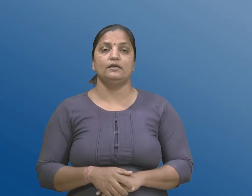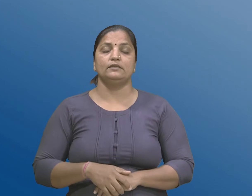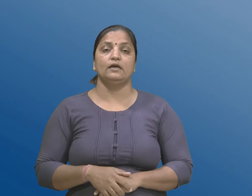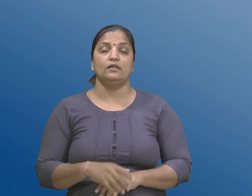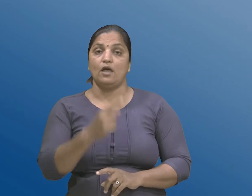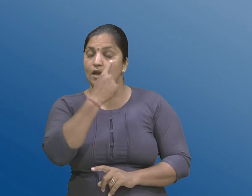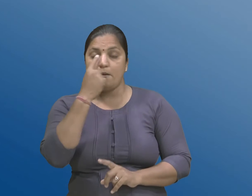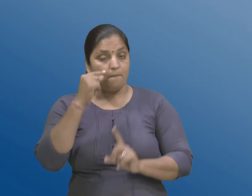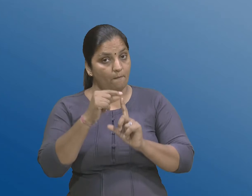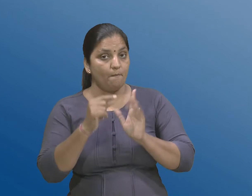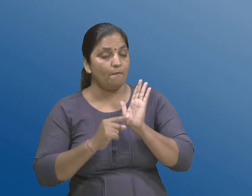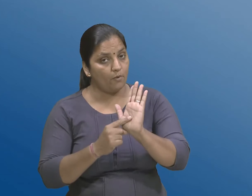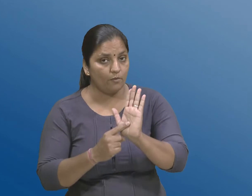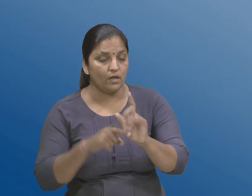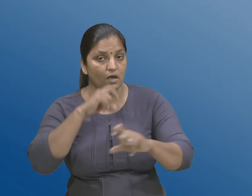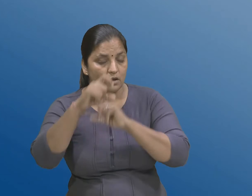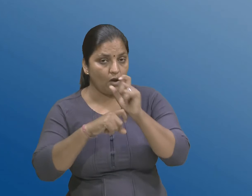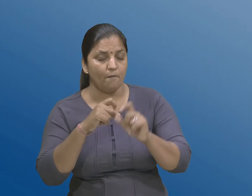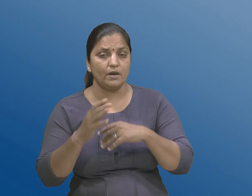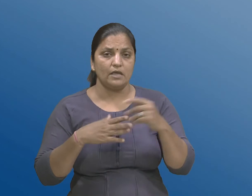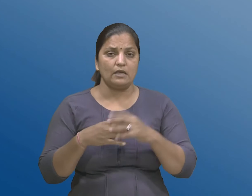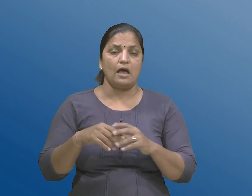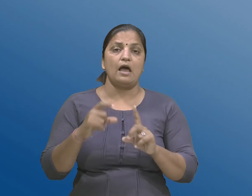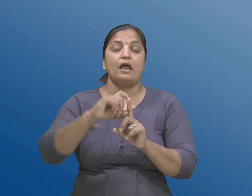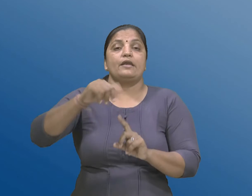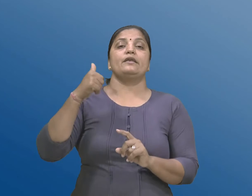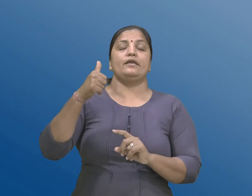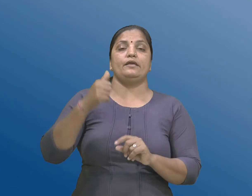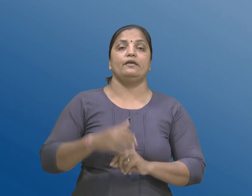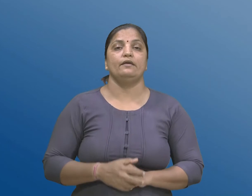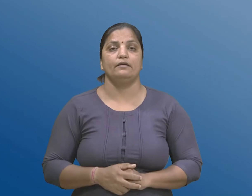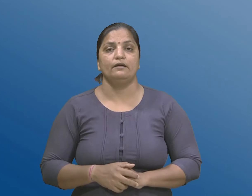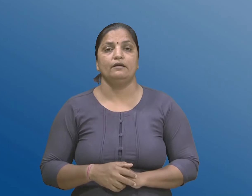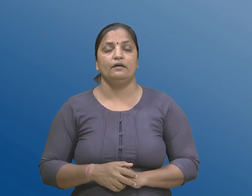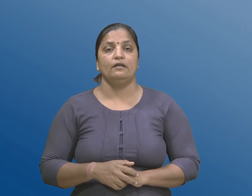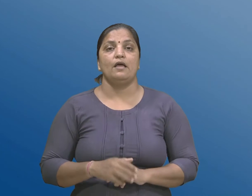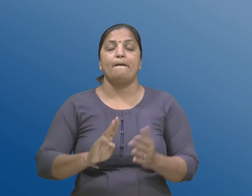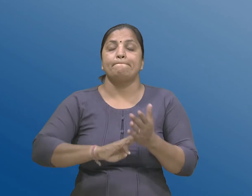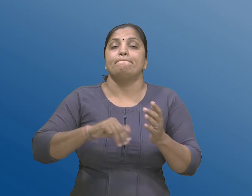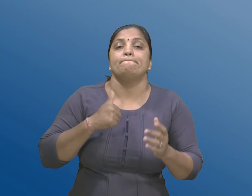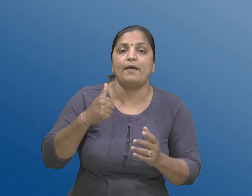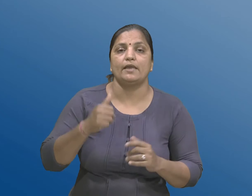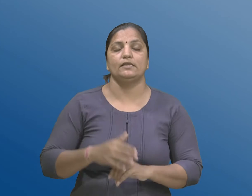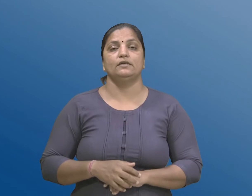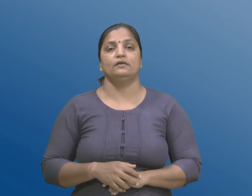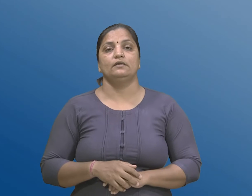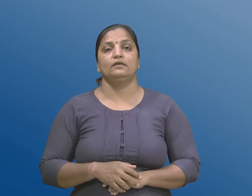थाए छे के गुनो कंपनी ना कोई डिरेक्टर मेनेजर सेक्रेटरी